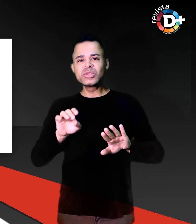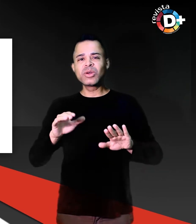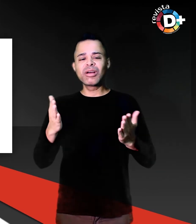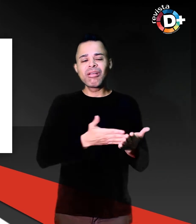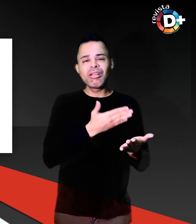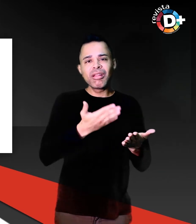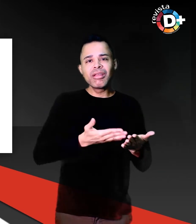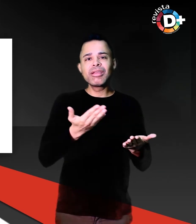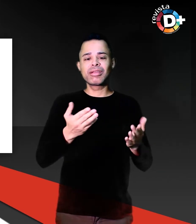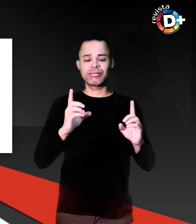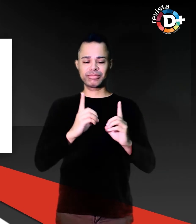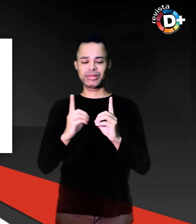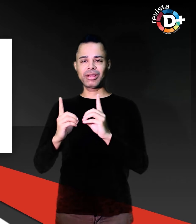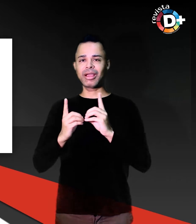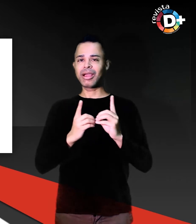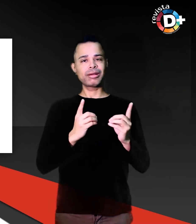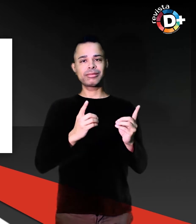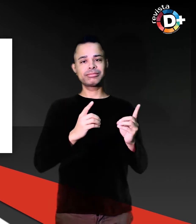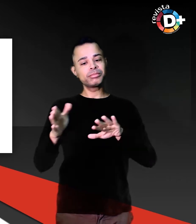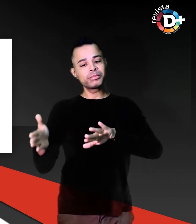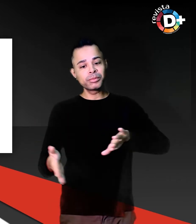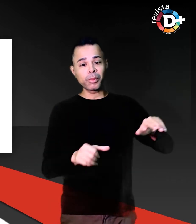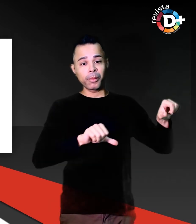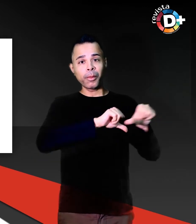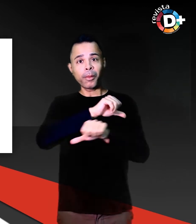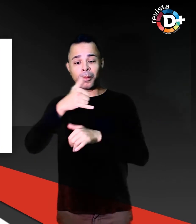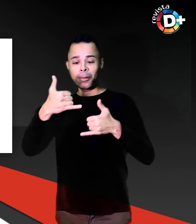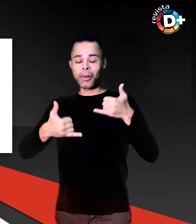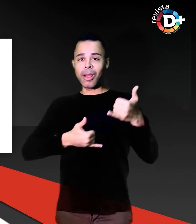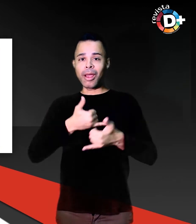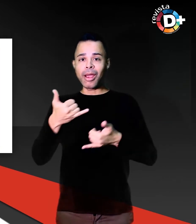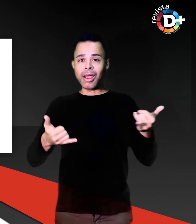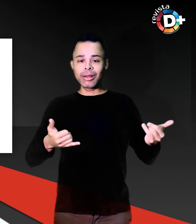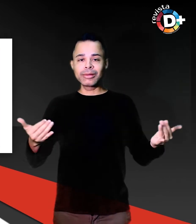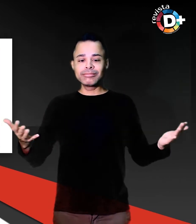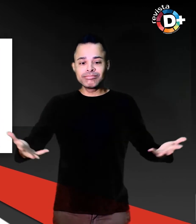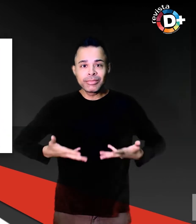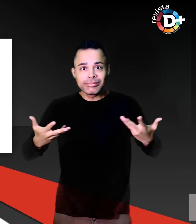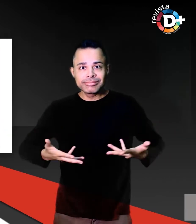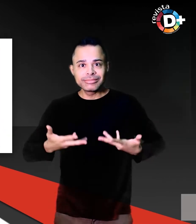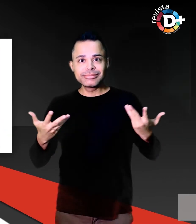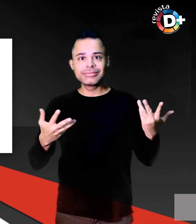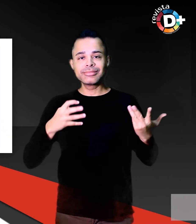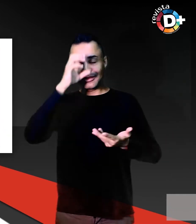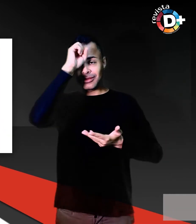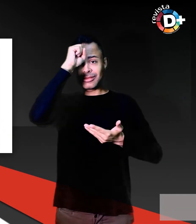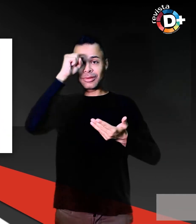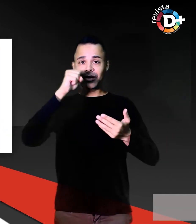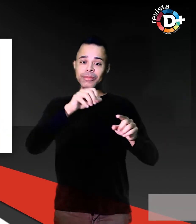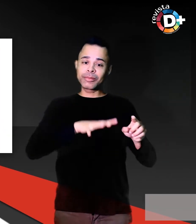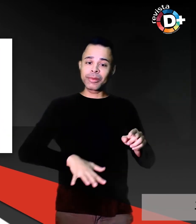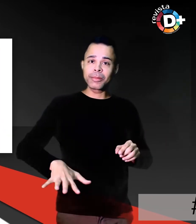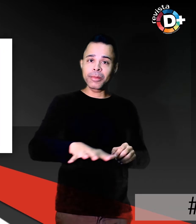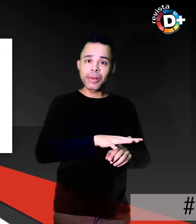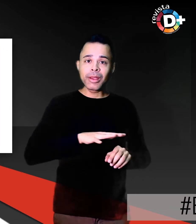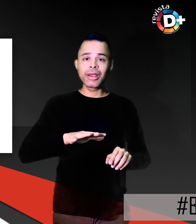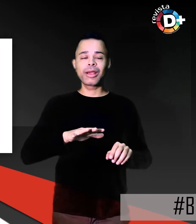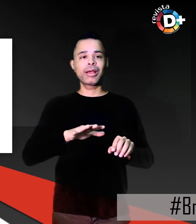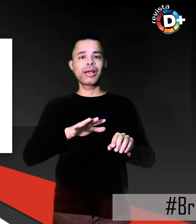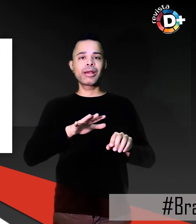A ação transformadora e dinâmica pretende alcançar o mercado para proporcionar acessibilidade para crianças e